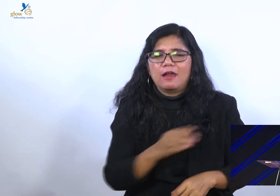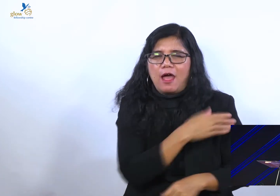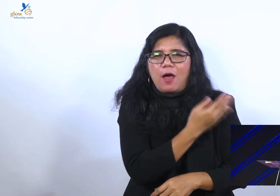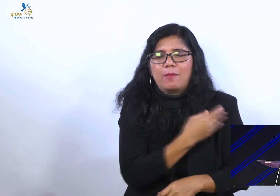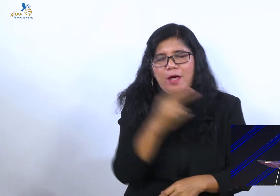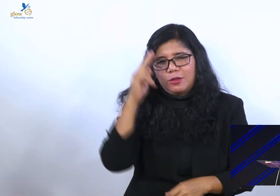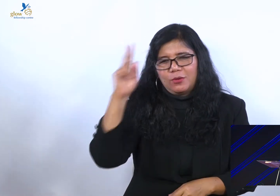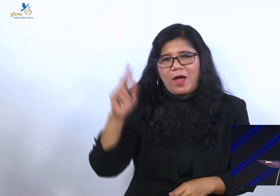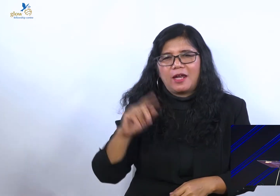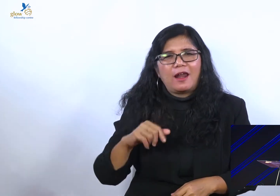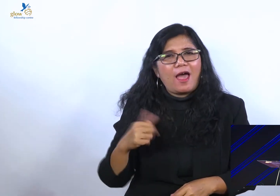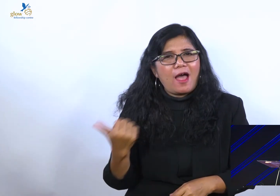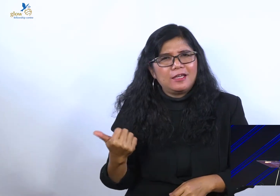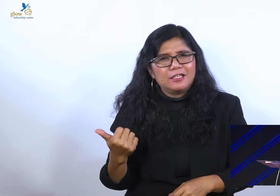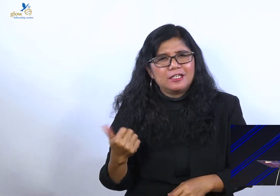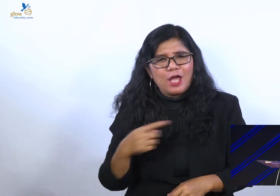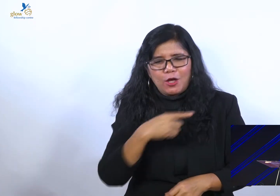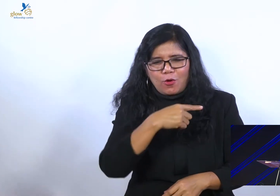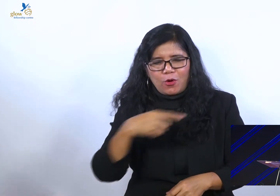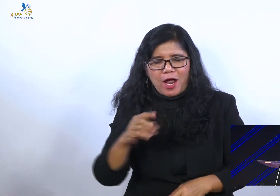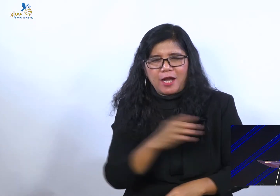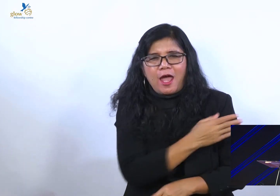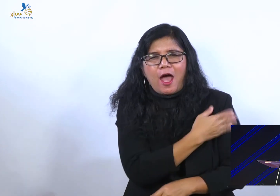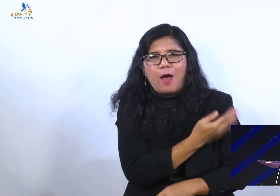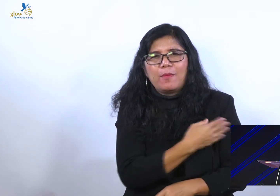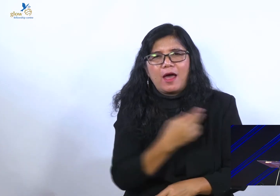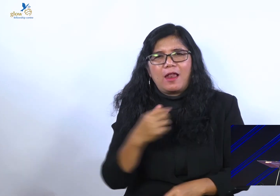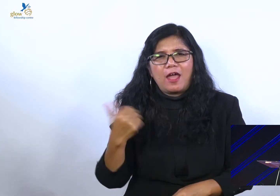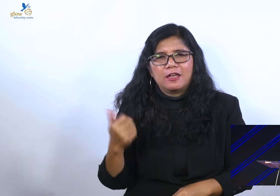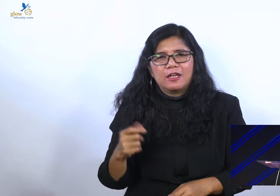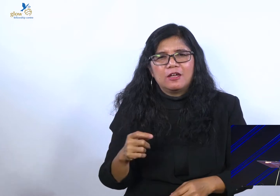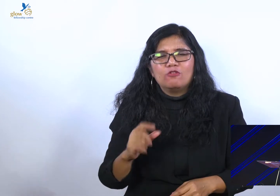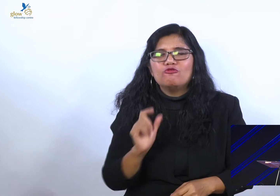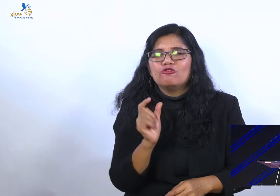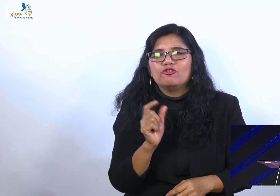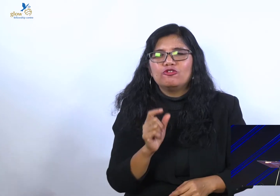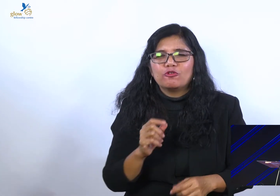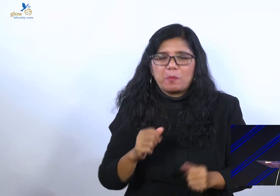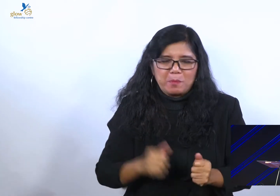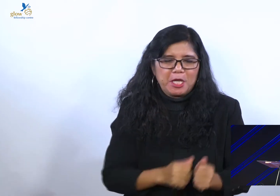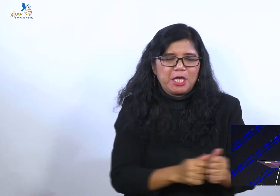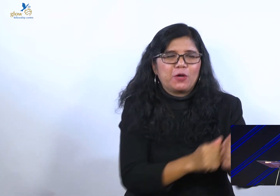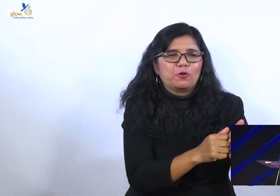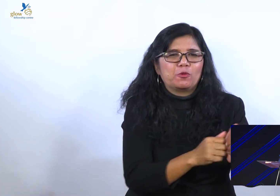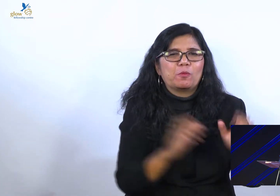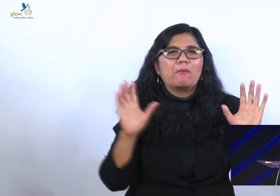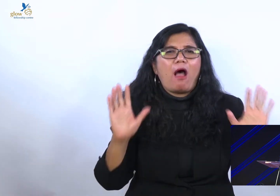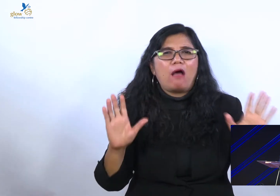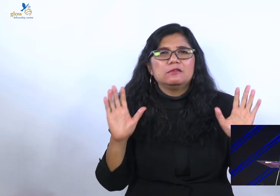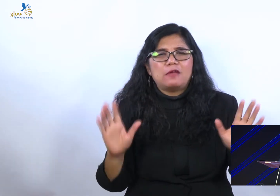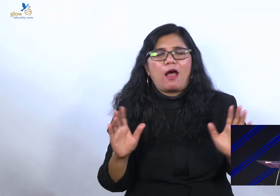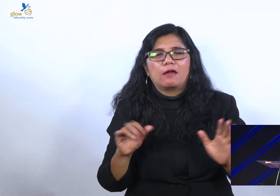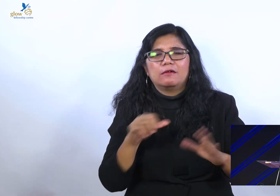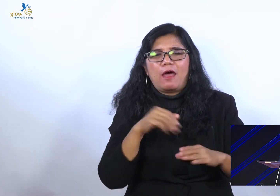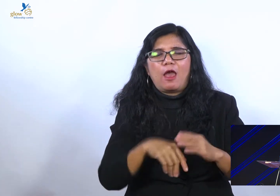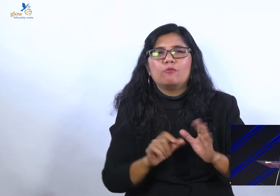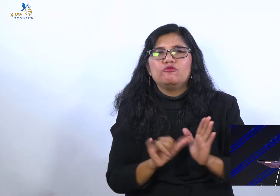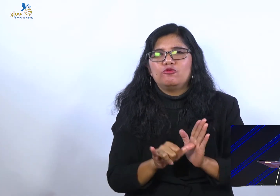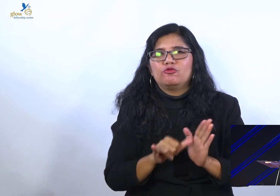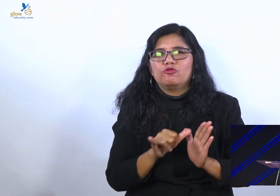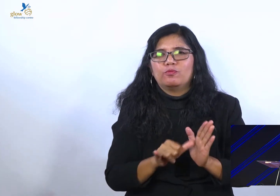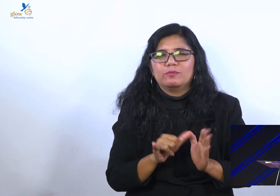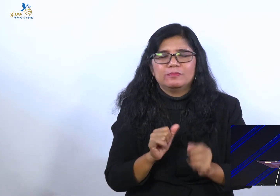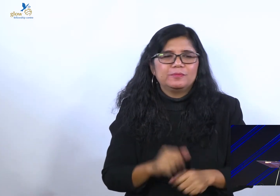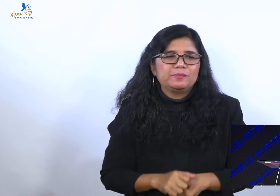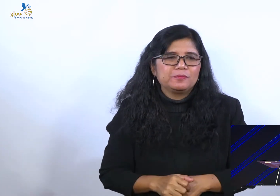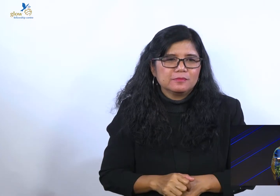Menjual kekurangan hamba Tuhan lain. Demi konten dan followers. Saudara ku. Saudara boleh marah sama saya. Tetapi